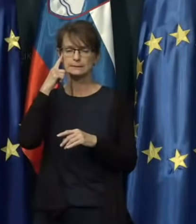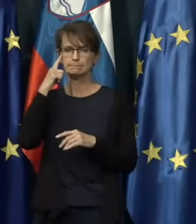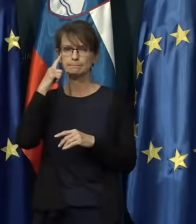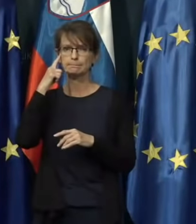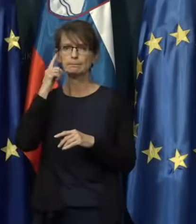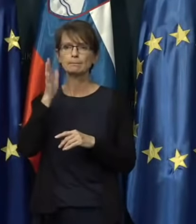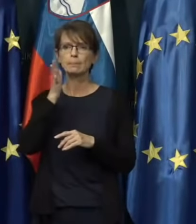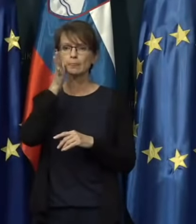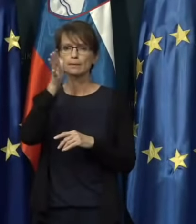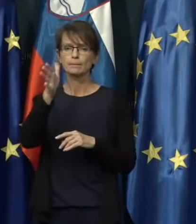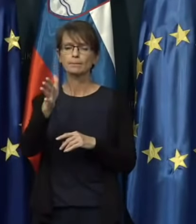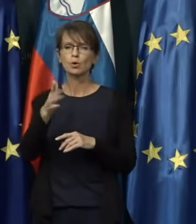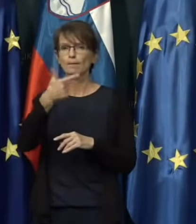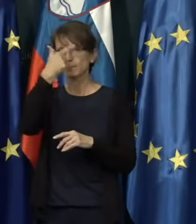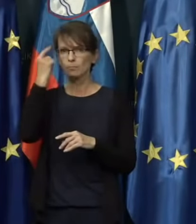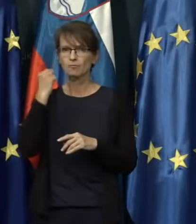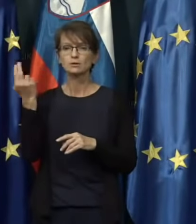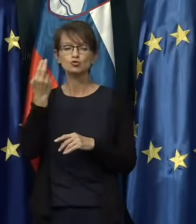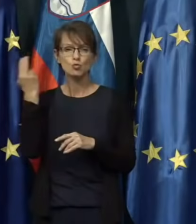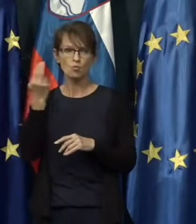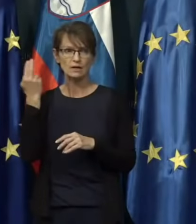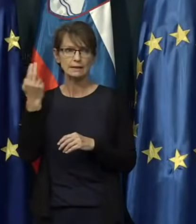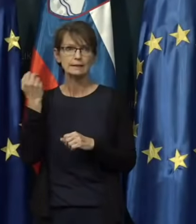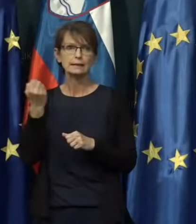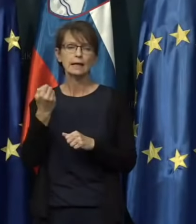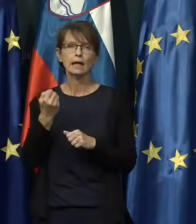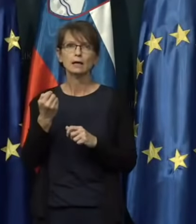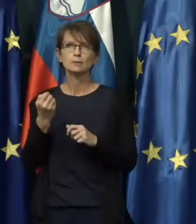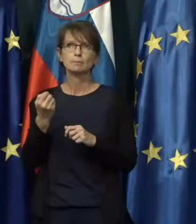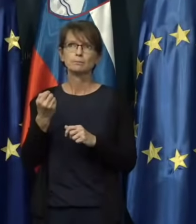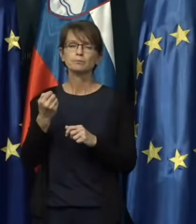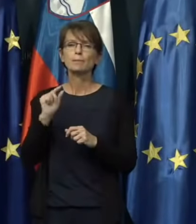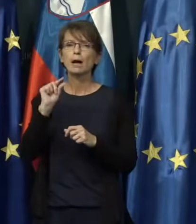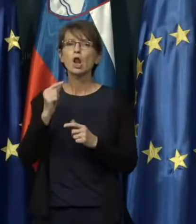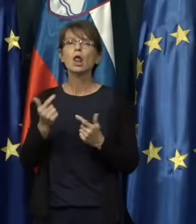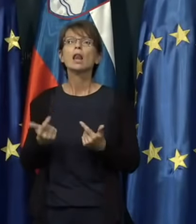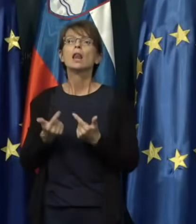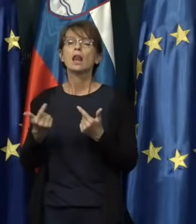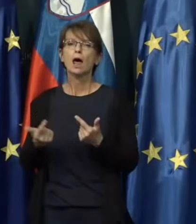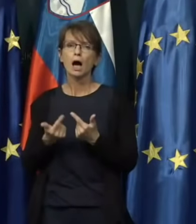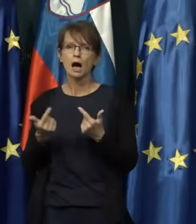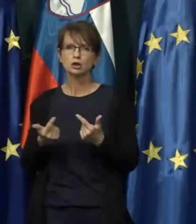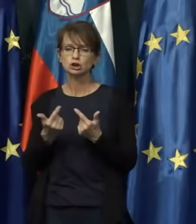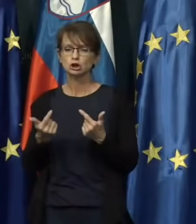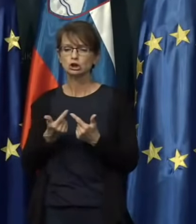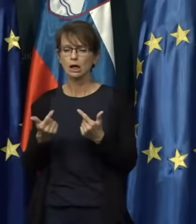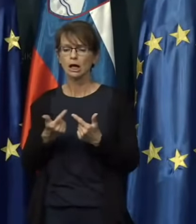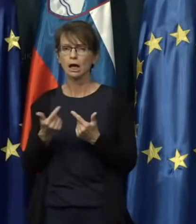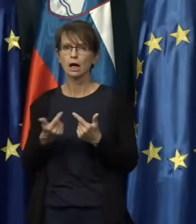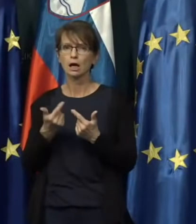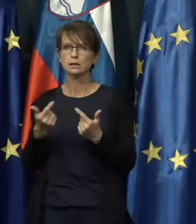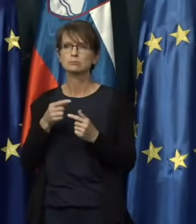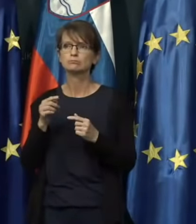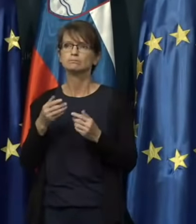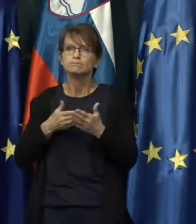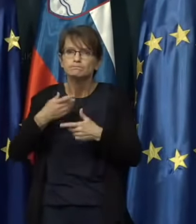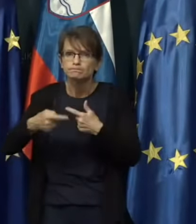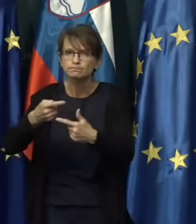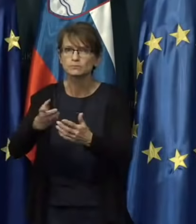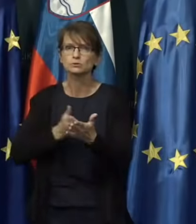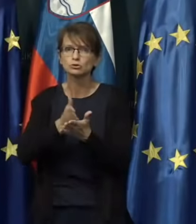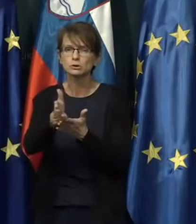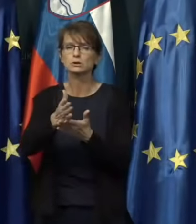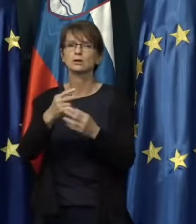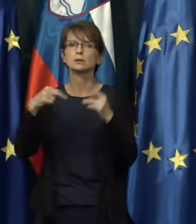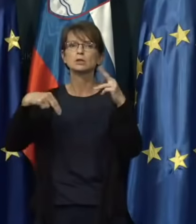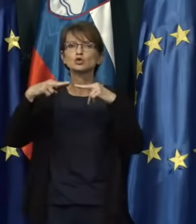prebivalci Slovenije nekoliko lažje shajali in se soočali s to epidemijo,